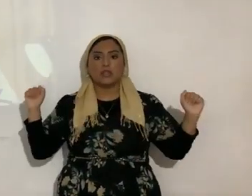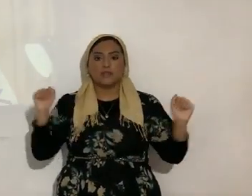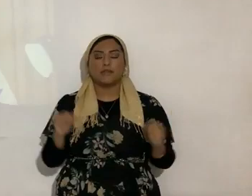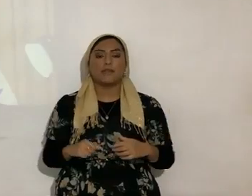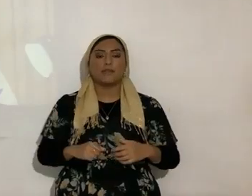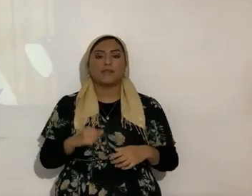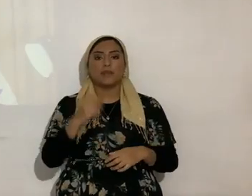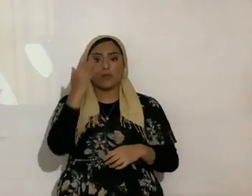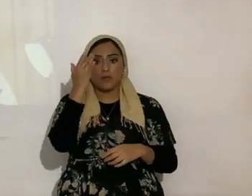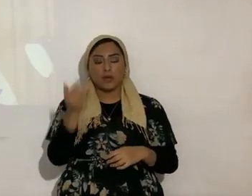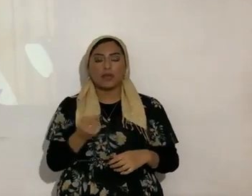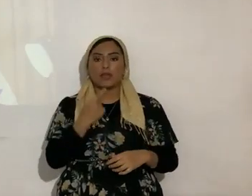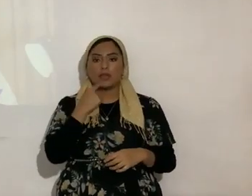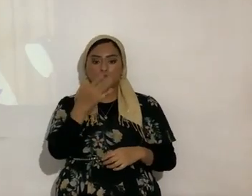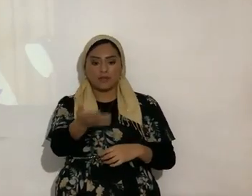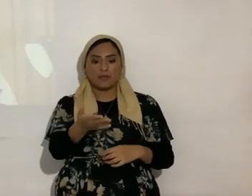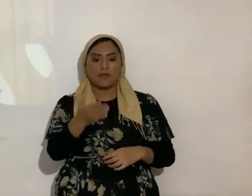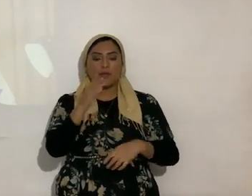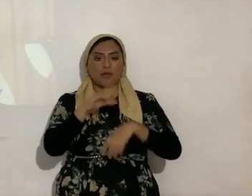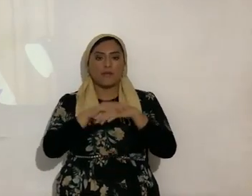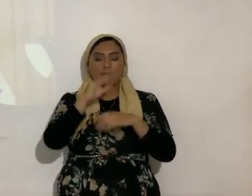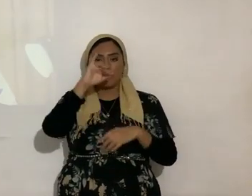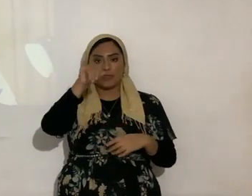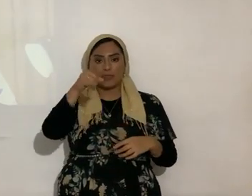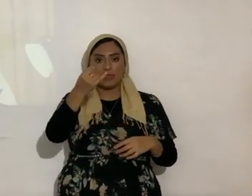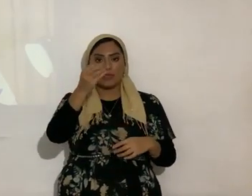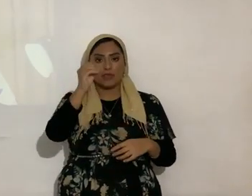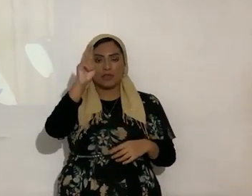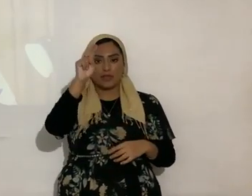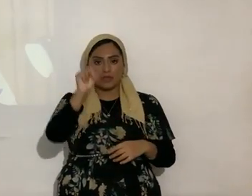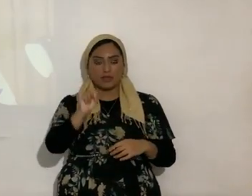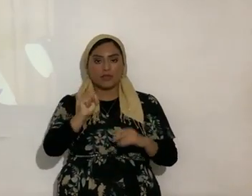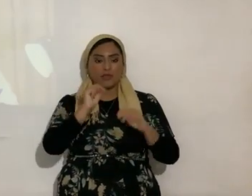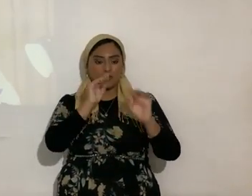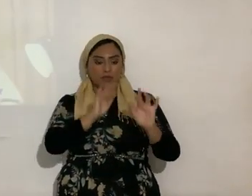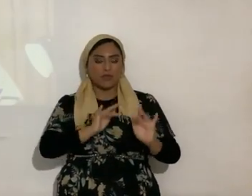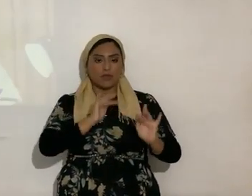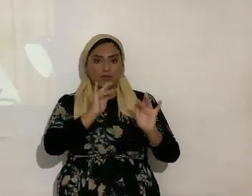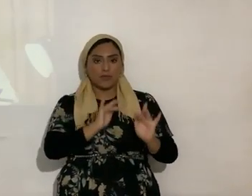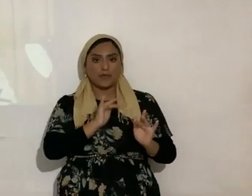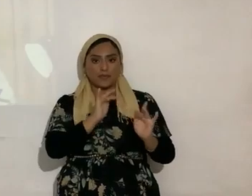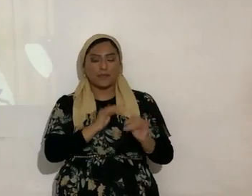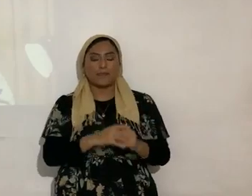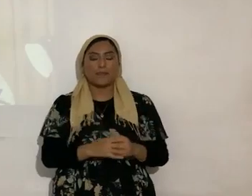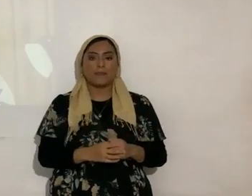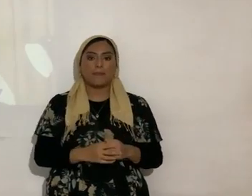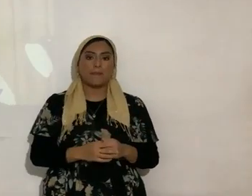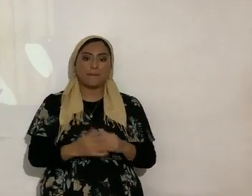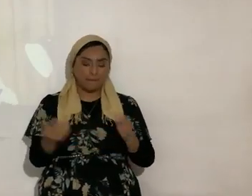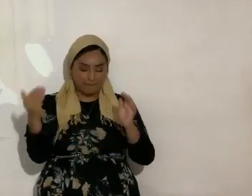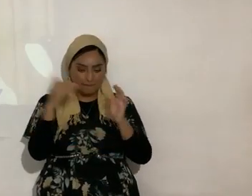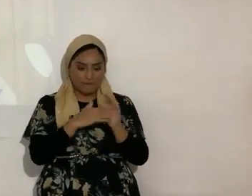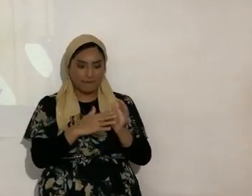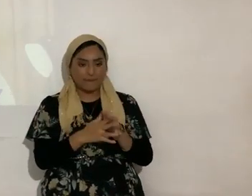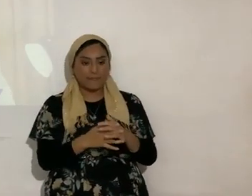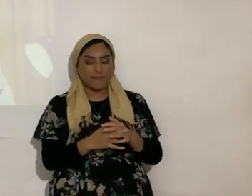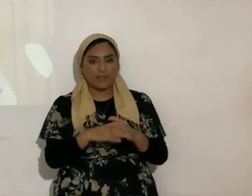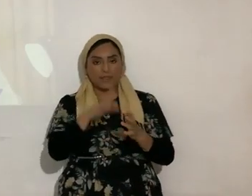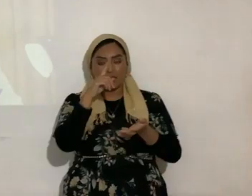en Yohanan, el favor inmerecido. A ver, vamos a repasarlo. Vamos a jugar otra vez el